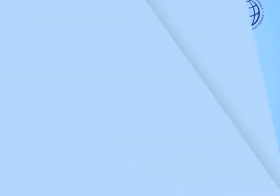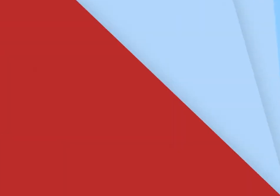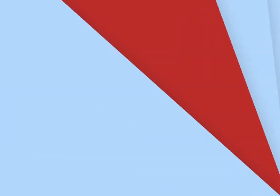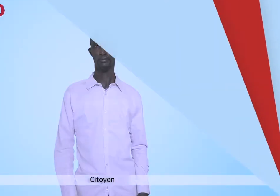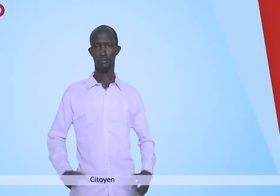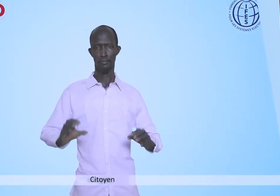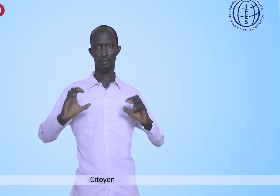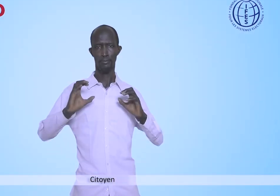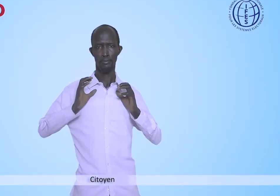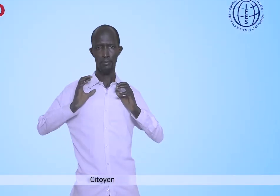Citoyens